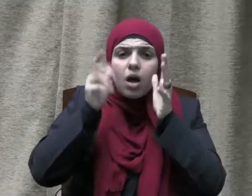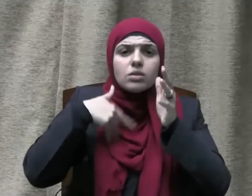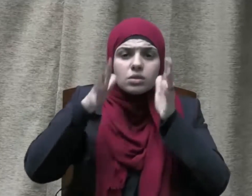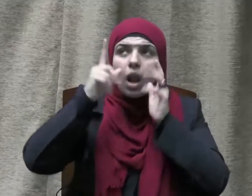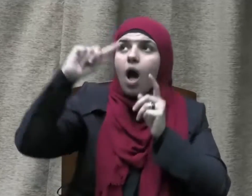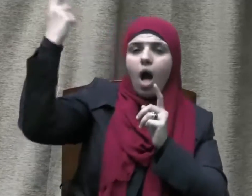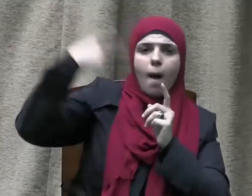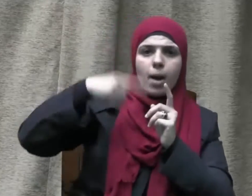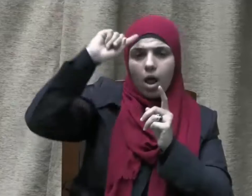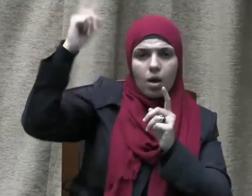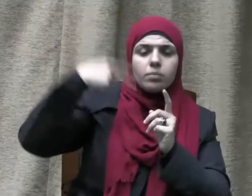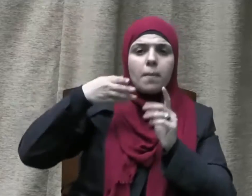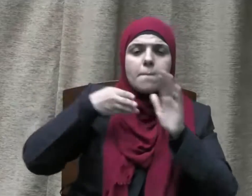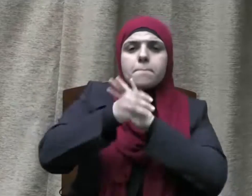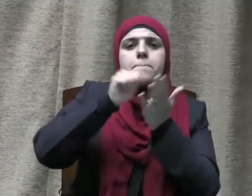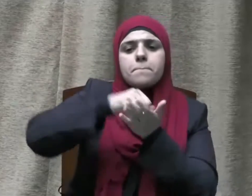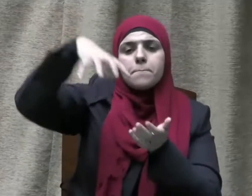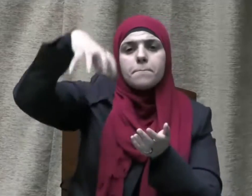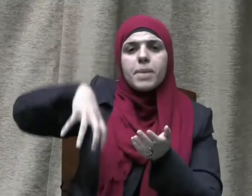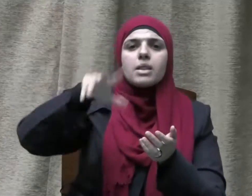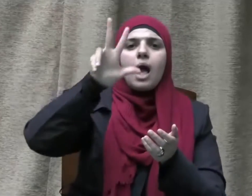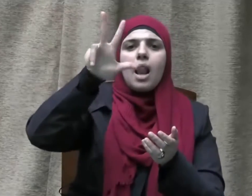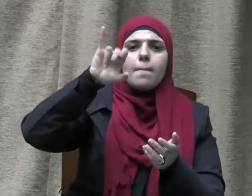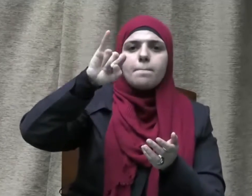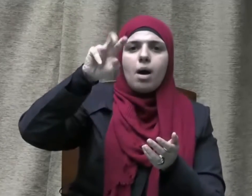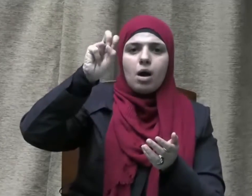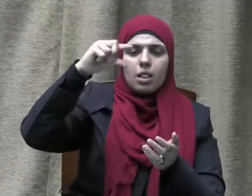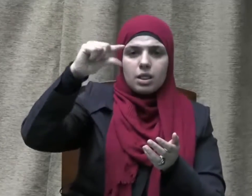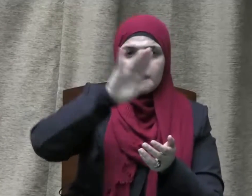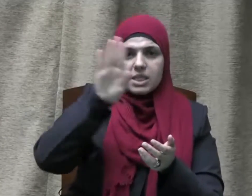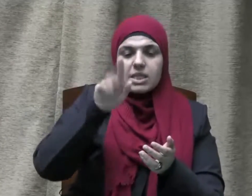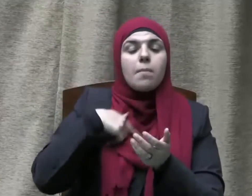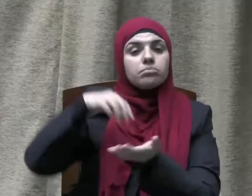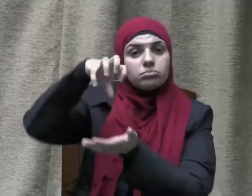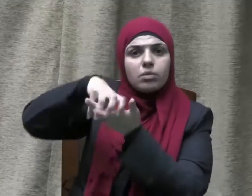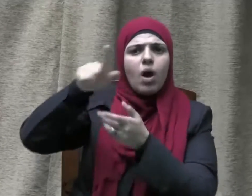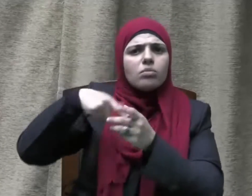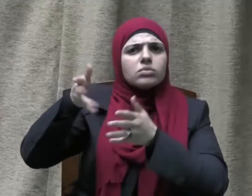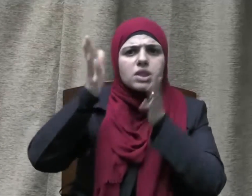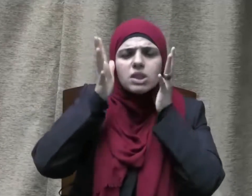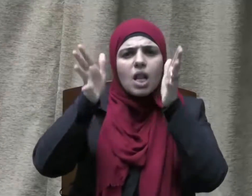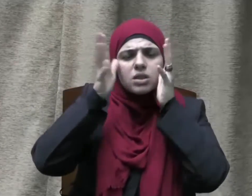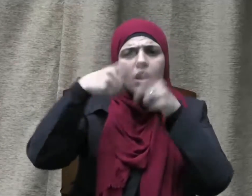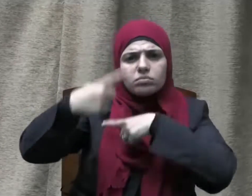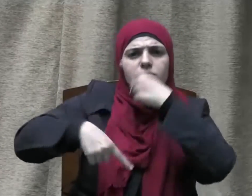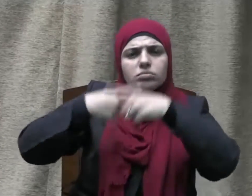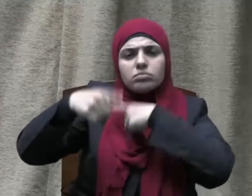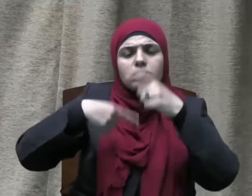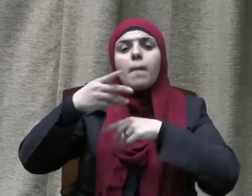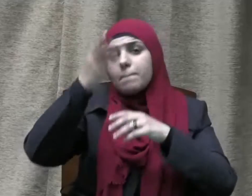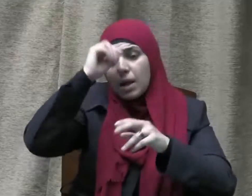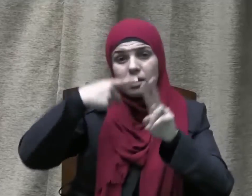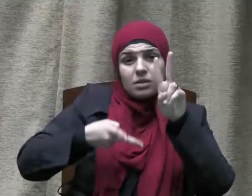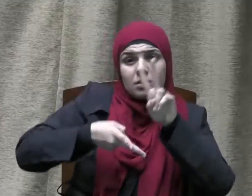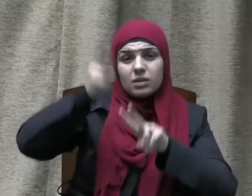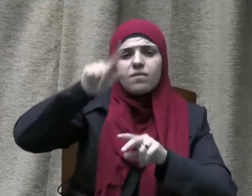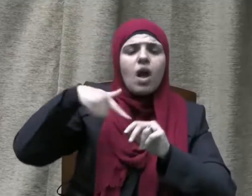ربه إلى بيت المقدس واستمر على ذلك بعد هجرته إلى المدينة ستة عشر